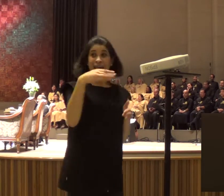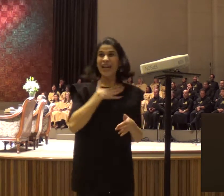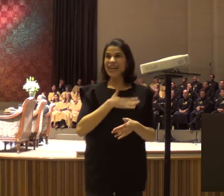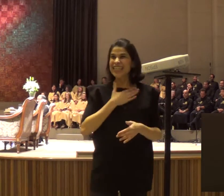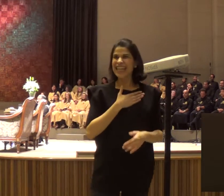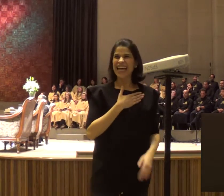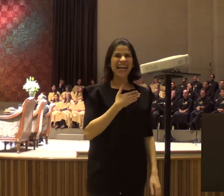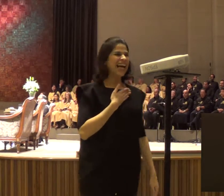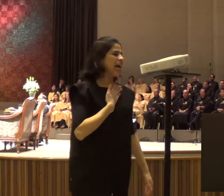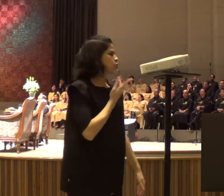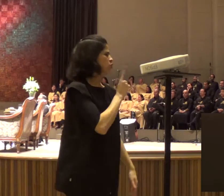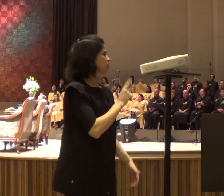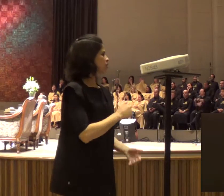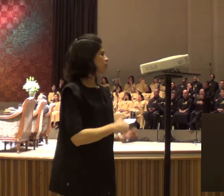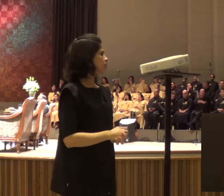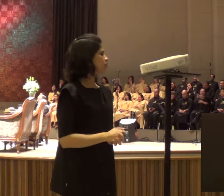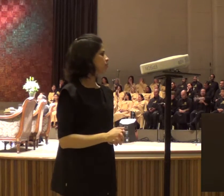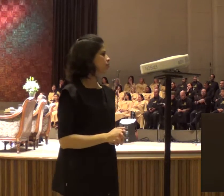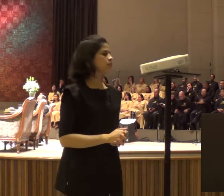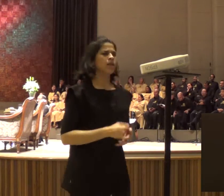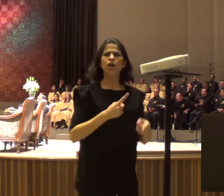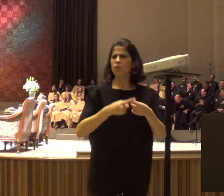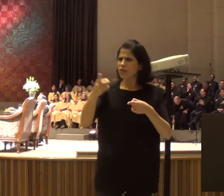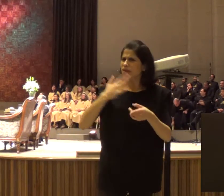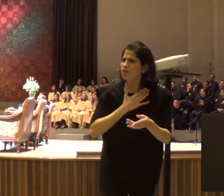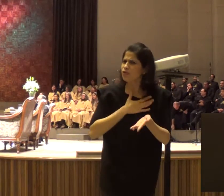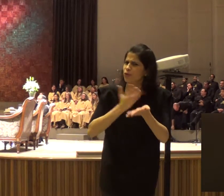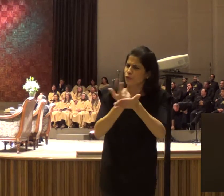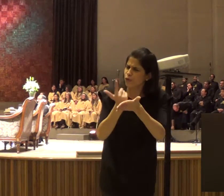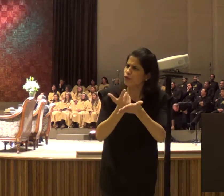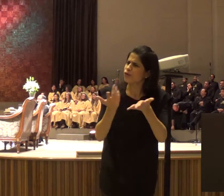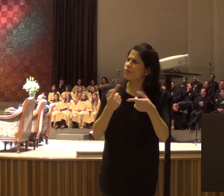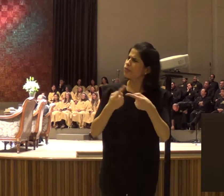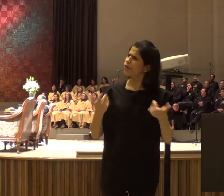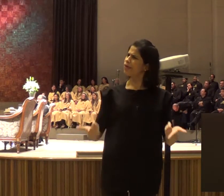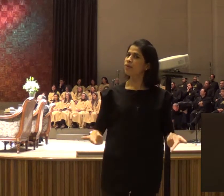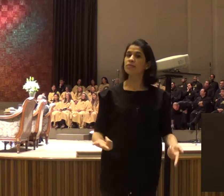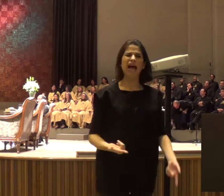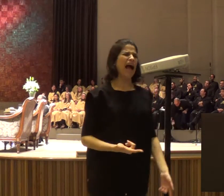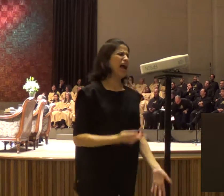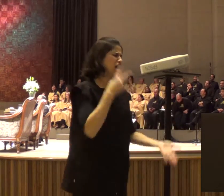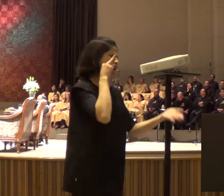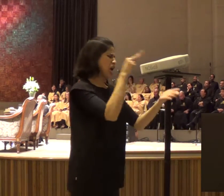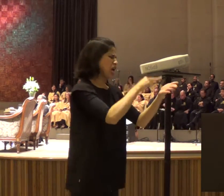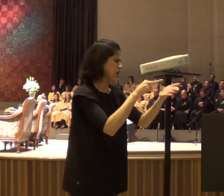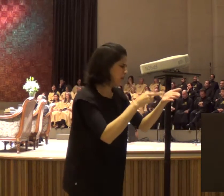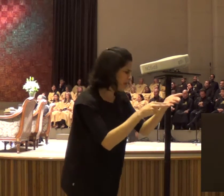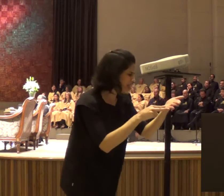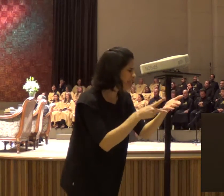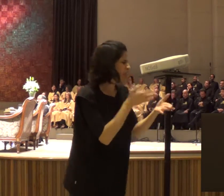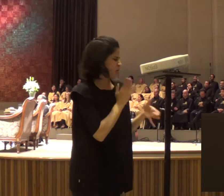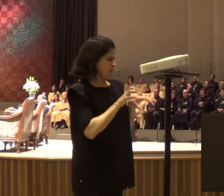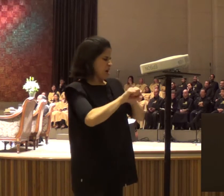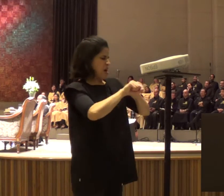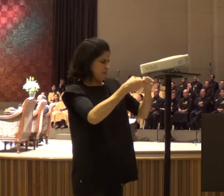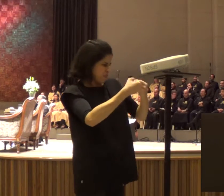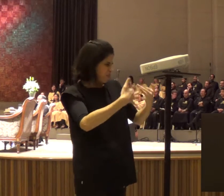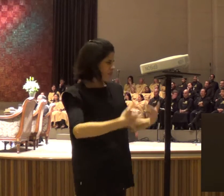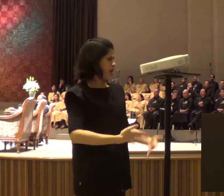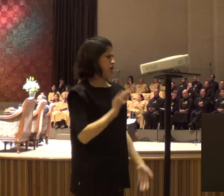porquê que não gostou? Ah, aquela parte, que fala do quebrantamento, não gostei não, esse negócio da marreta, de Deus, não quero não, mas, e o